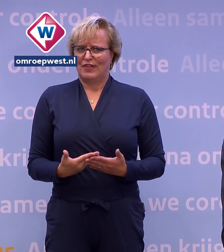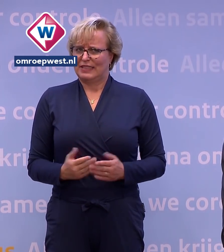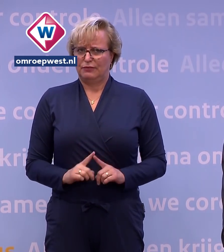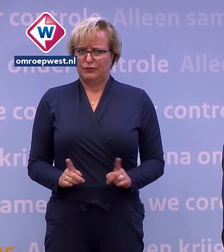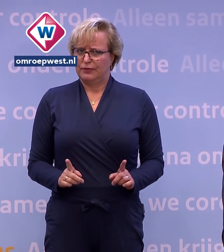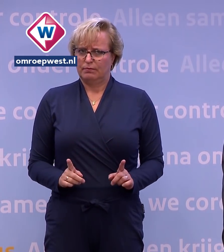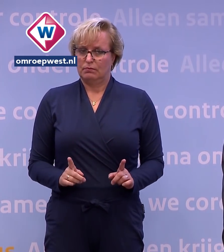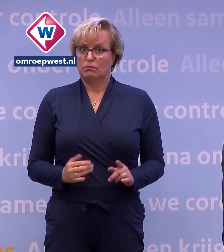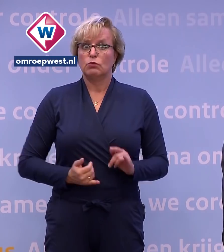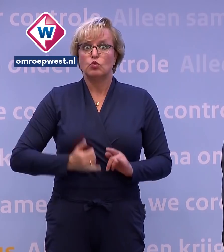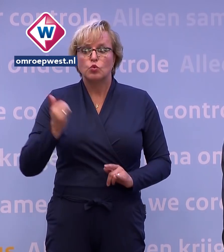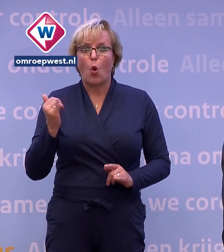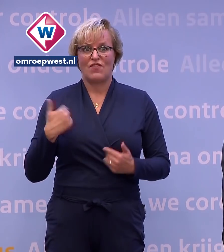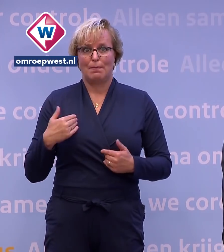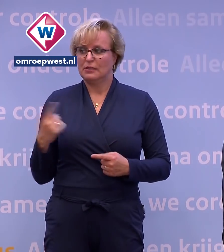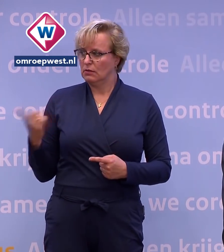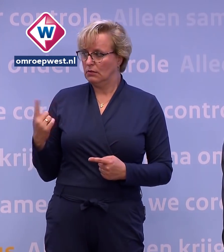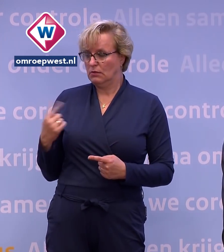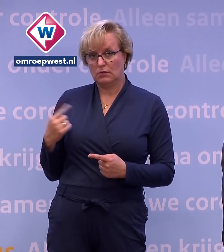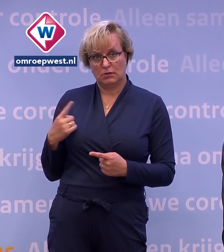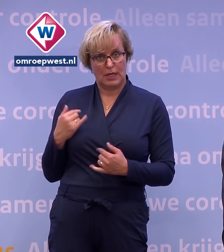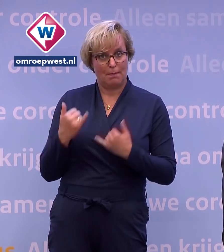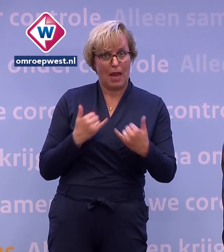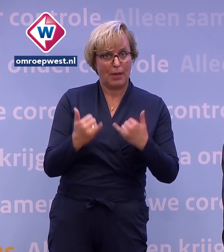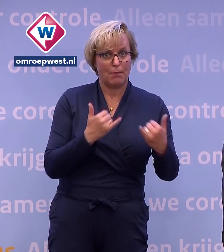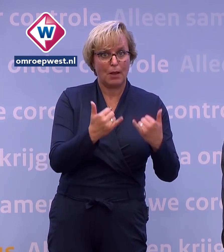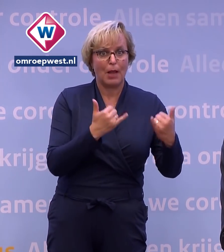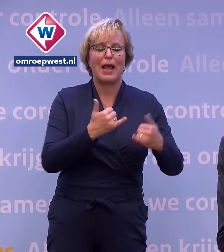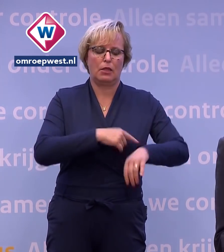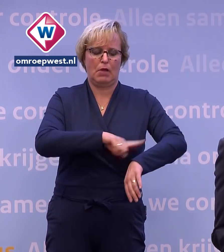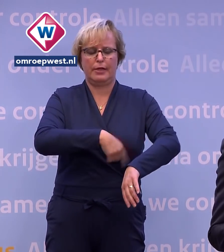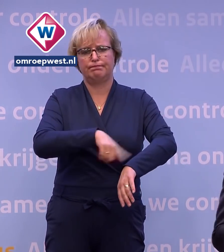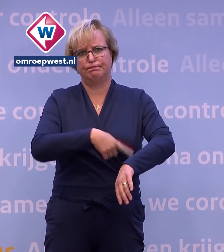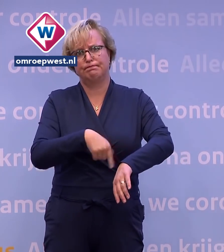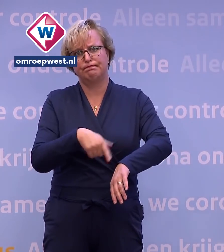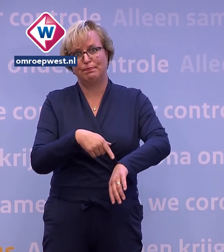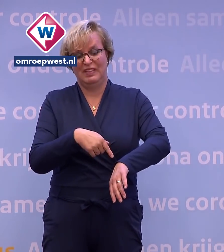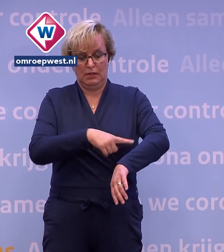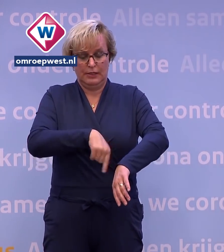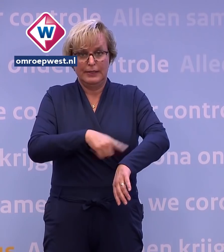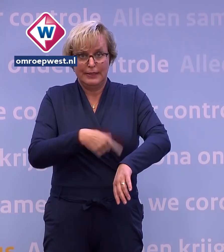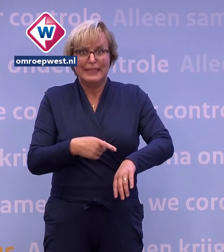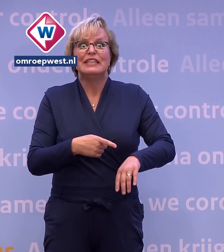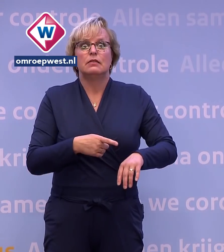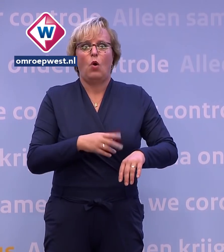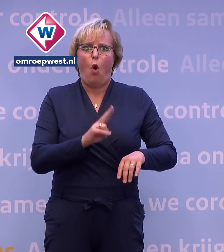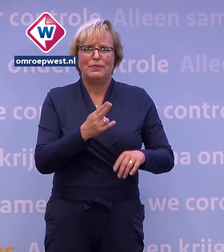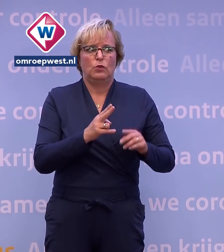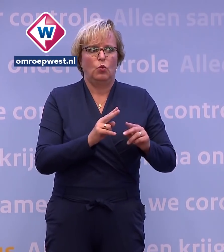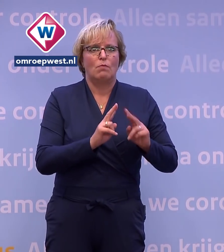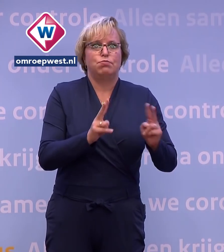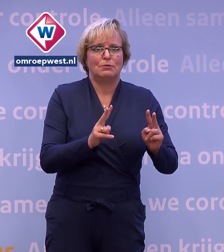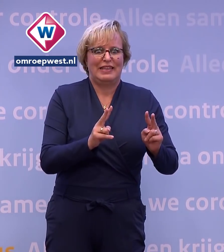Dan kunnen we nog zoveel mensen aan het bellen zetten, maar dan ben je alsnog een paar dagen verder. Dagen waarin nieuwe besmettingen alweer hebben kunnen gebeuren.